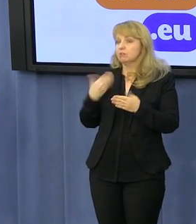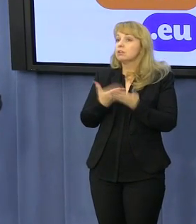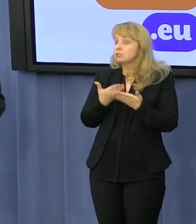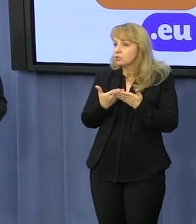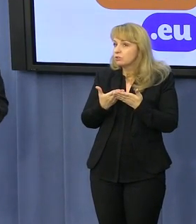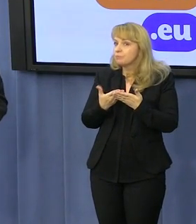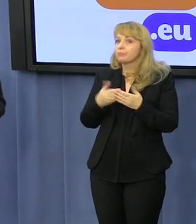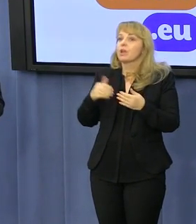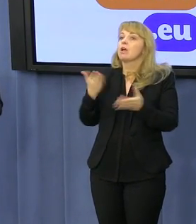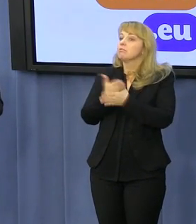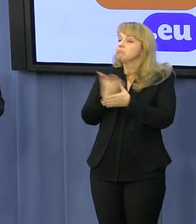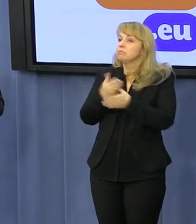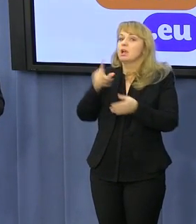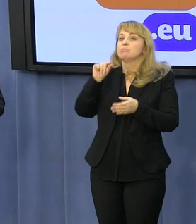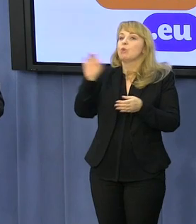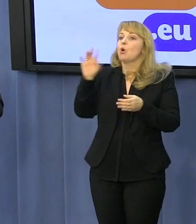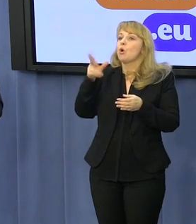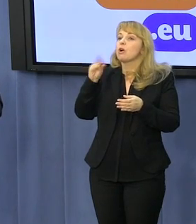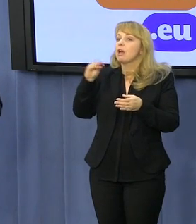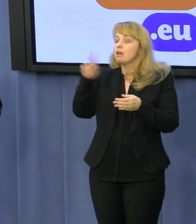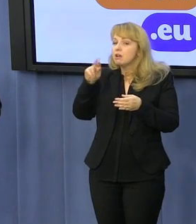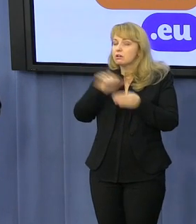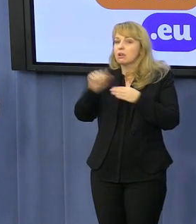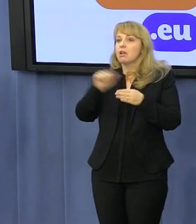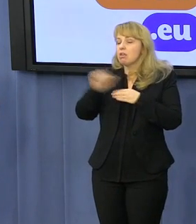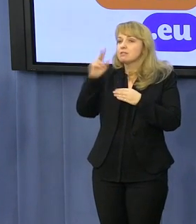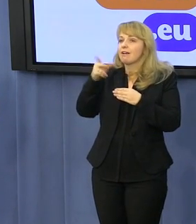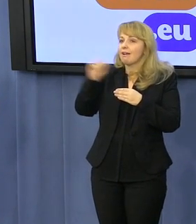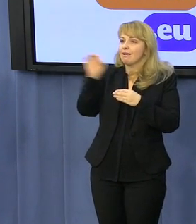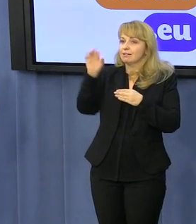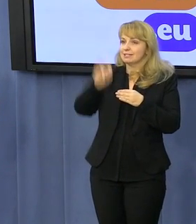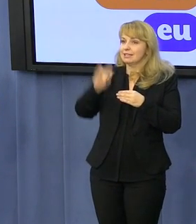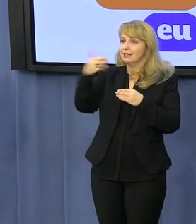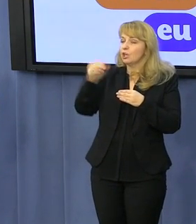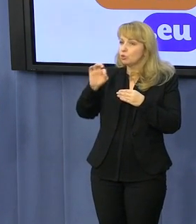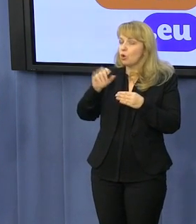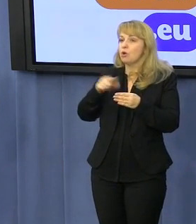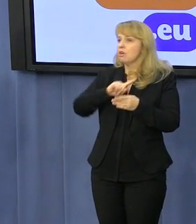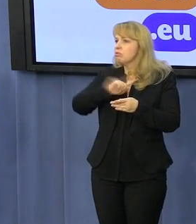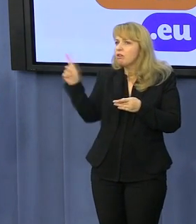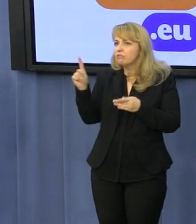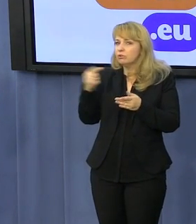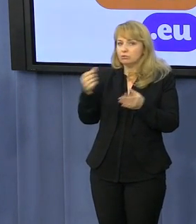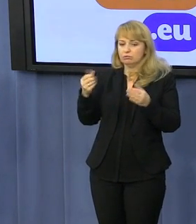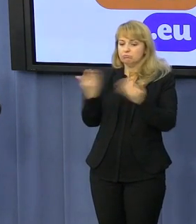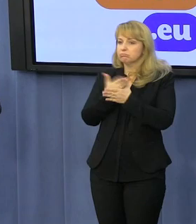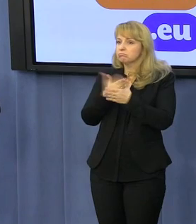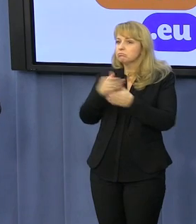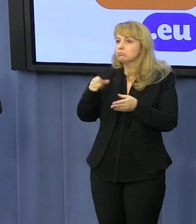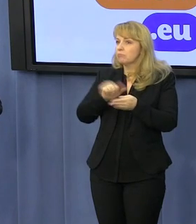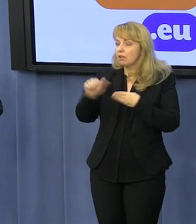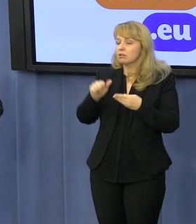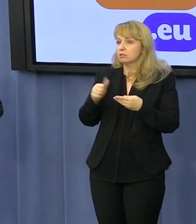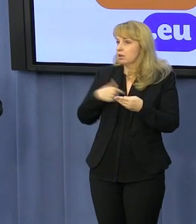że poker w kasynach. Jesteśmy jedynym krajem w Unii Europejskiej, gdzie w kasynach nie można grać w pokera. Jest to ewenement